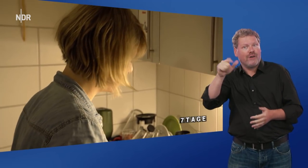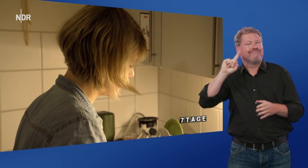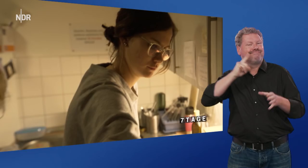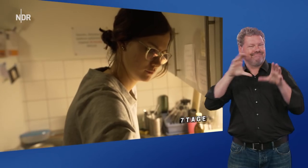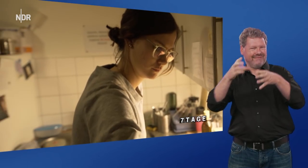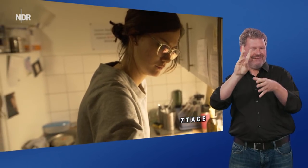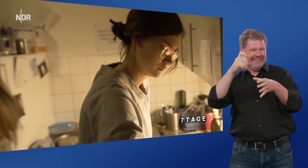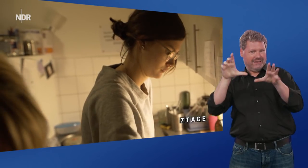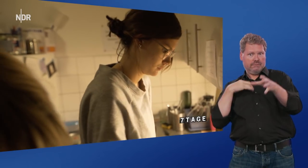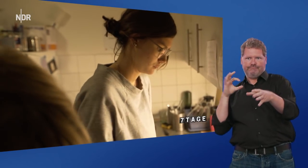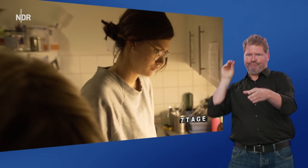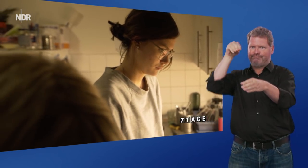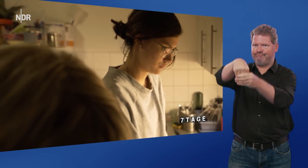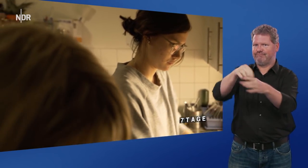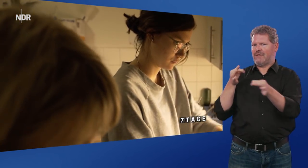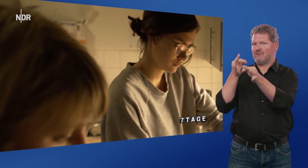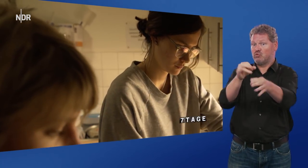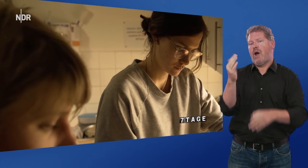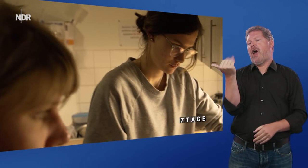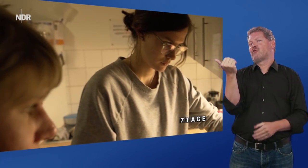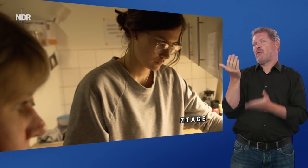Woche in eine Gehörlosen-WG gezogen. Zu Antonia.